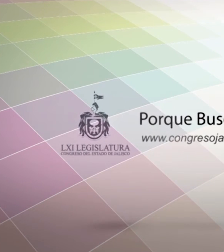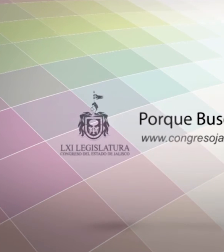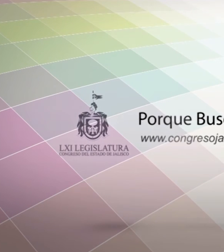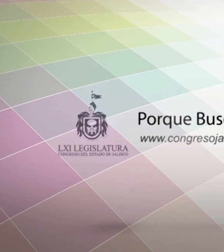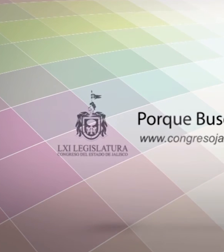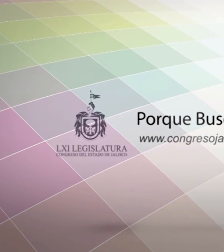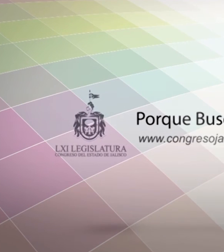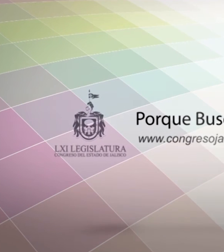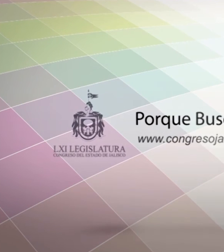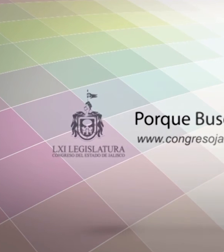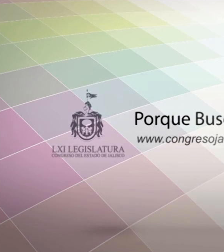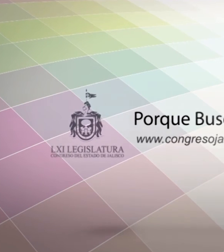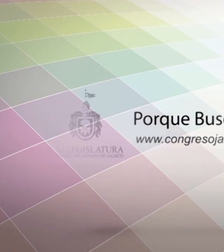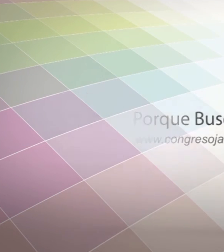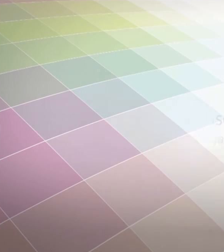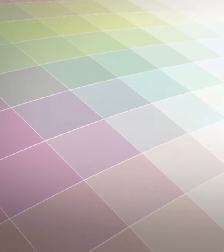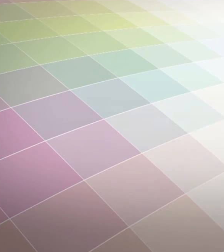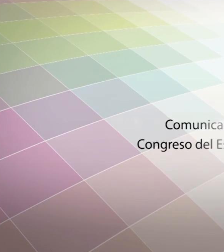tu confianza.